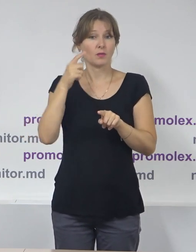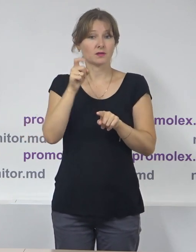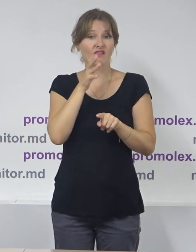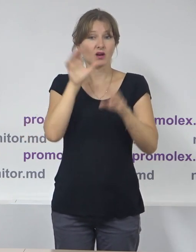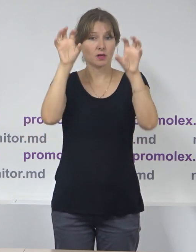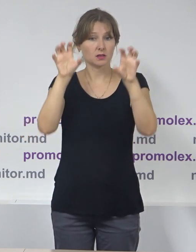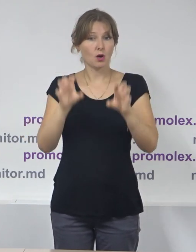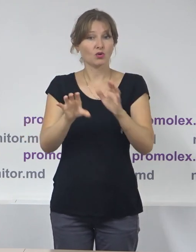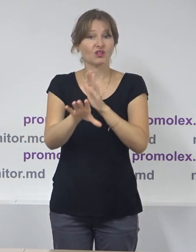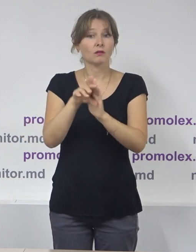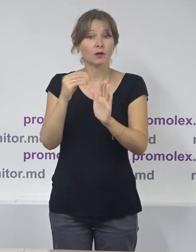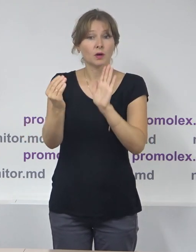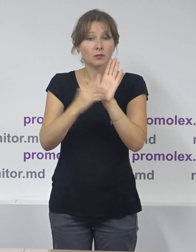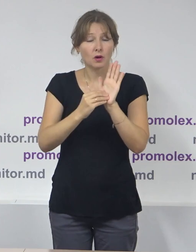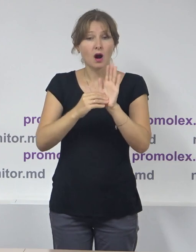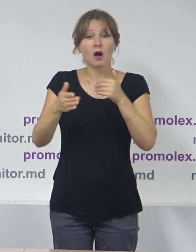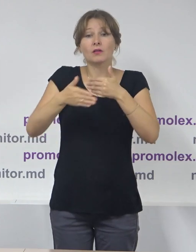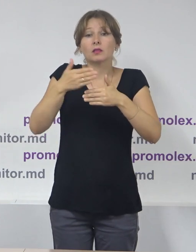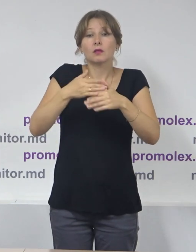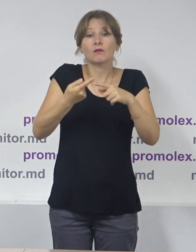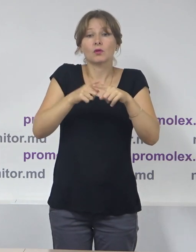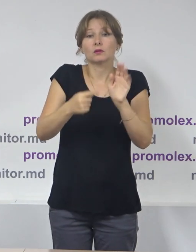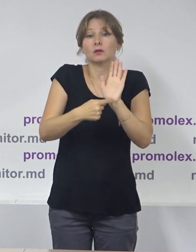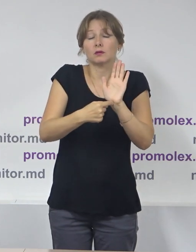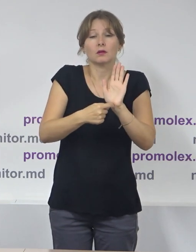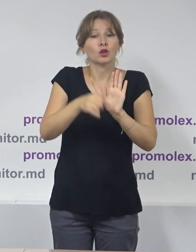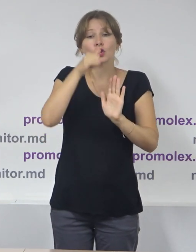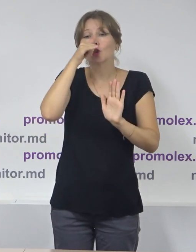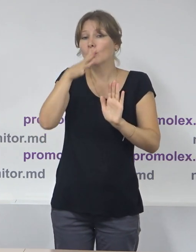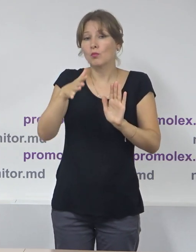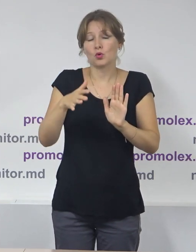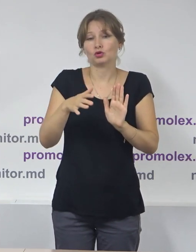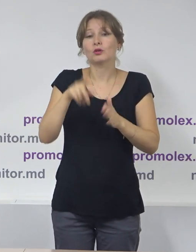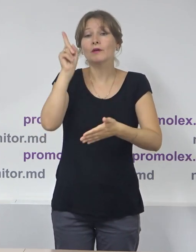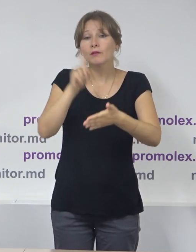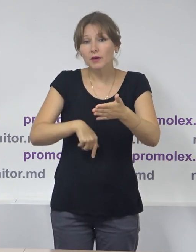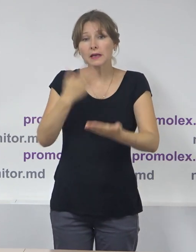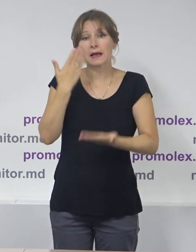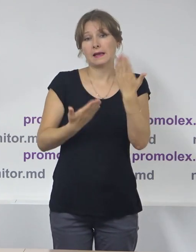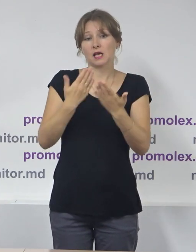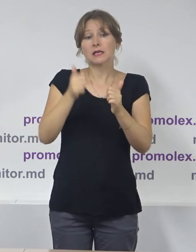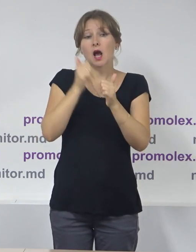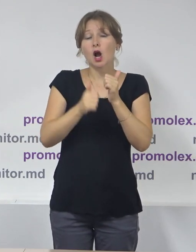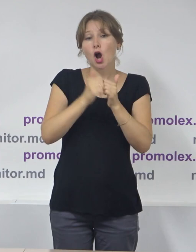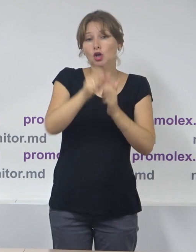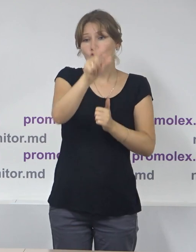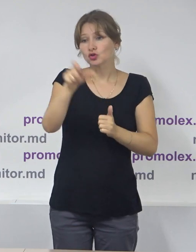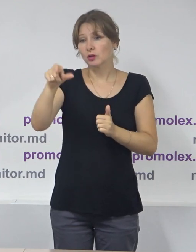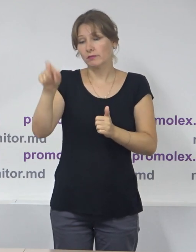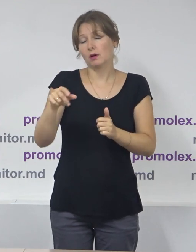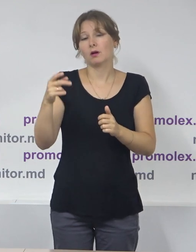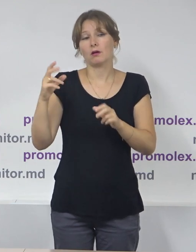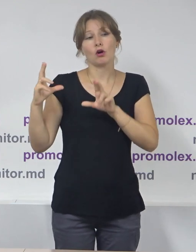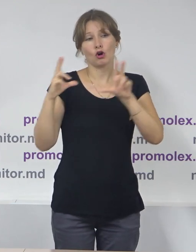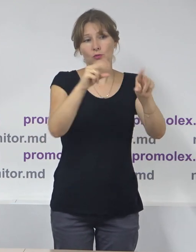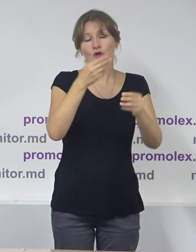Constitucională, această măsură nu poate fi justificată decât dacă se demonstrează vinovăția individuală a fiecarei persoane. Altfel